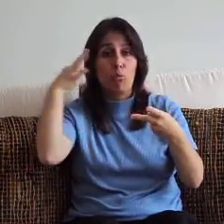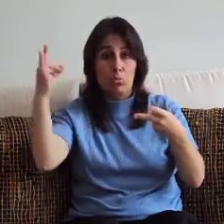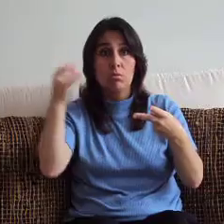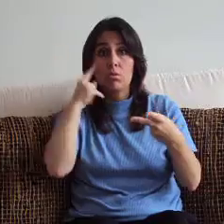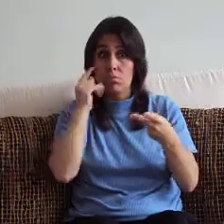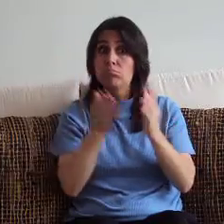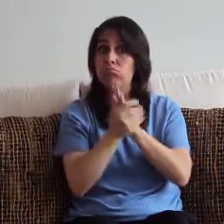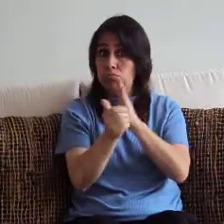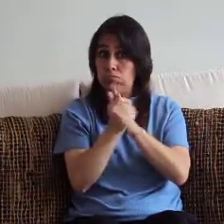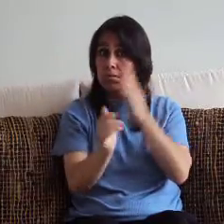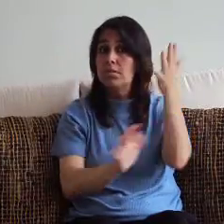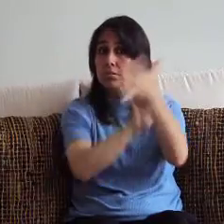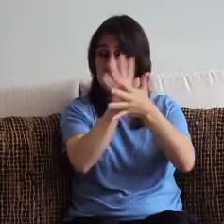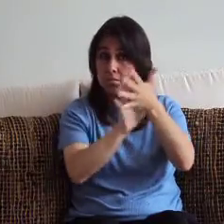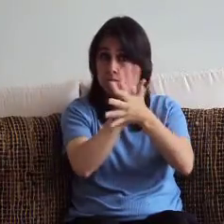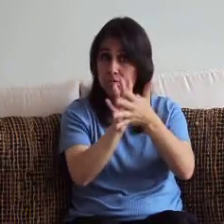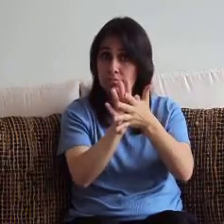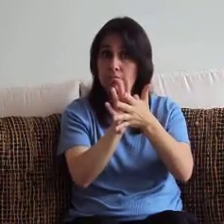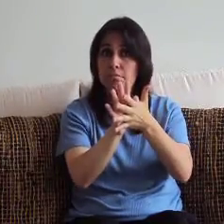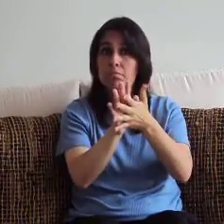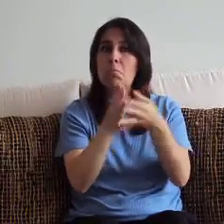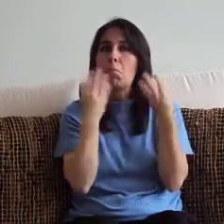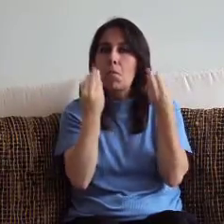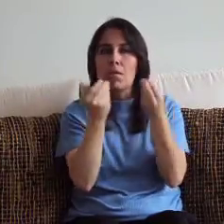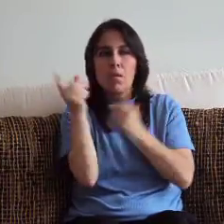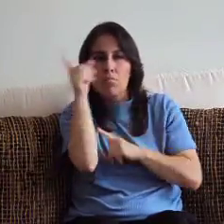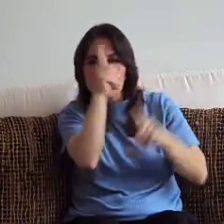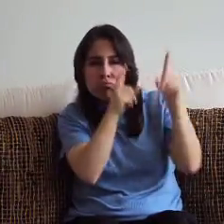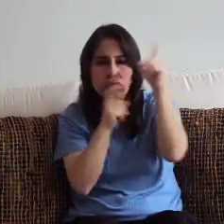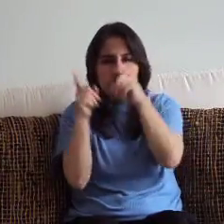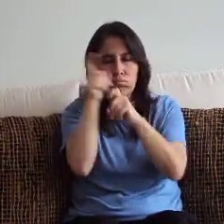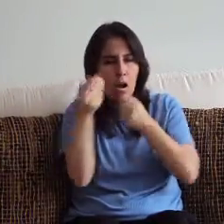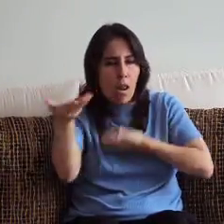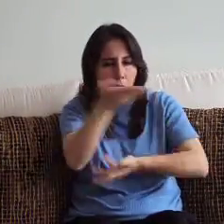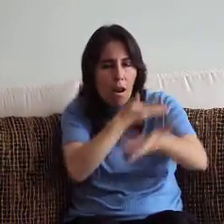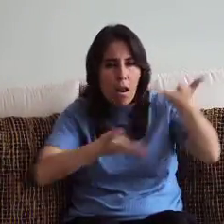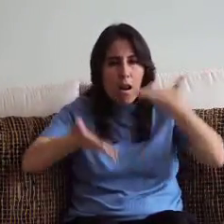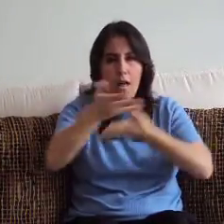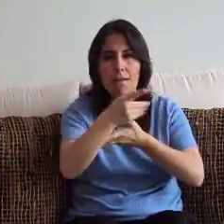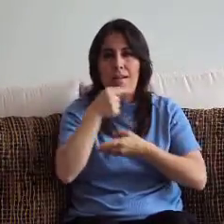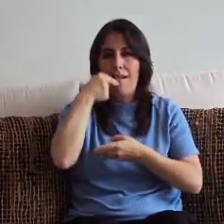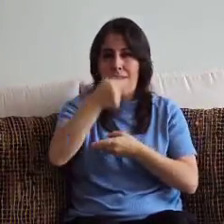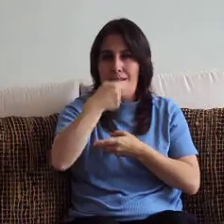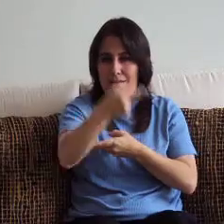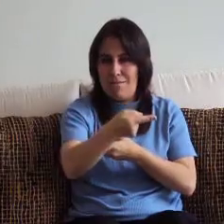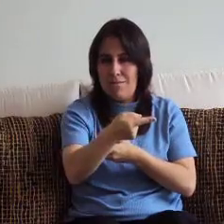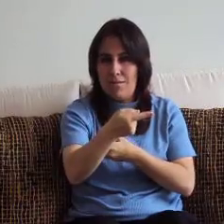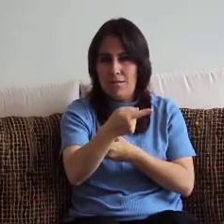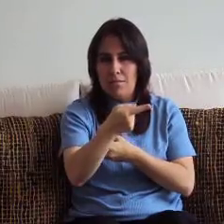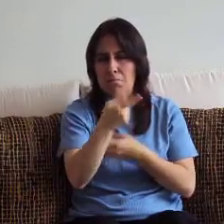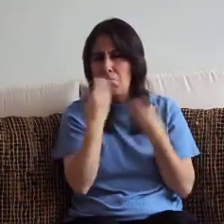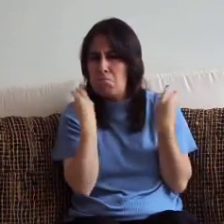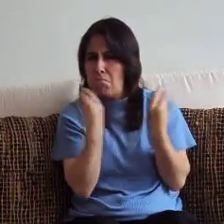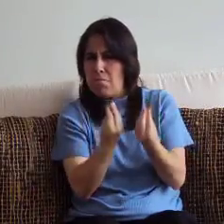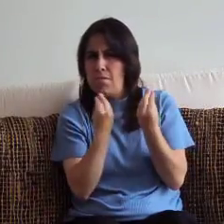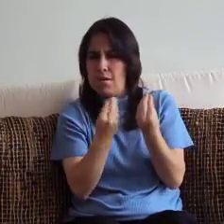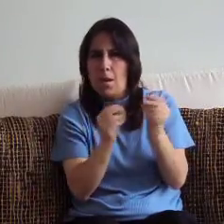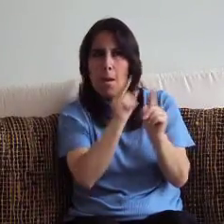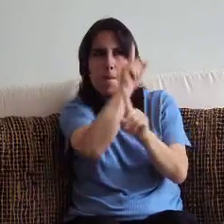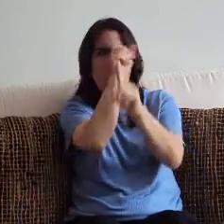en la lengua de ciencias para reflexionar en torno a ellas, con el fin de responder a las primeras pláticas que se hacen